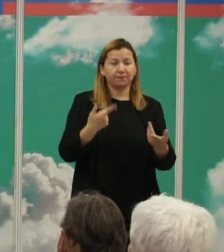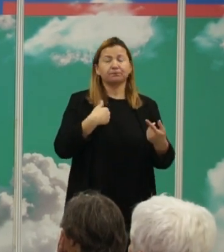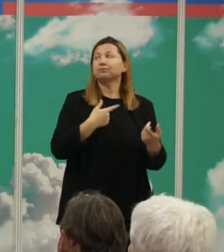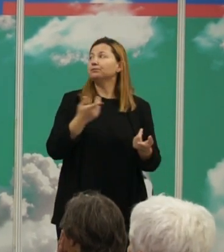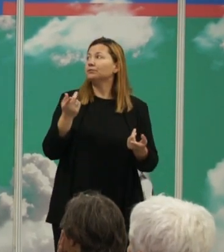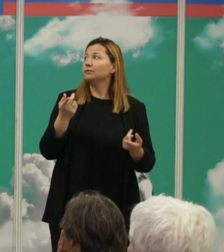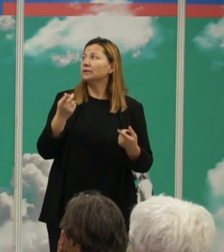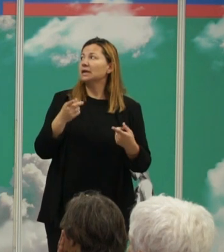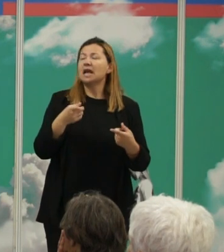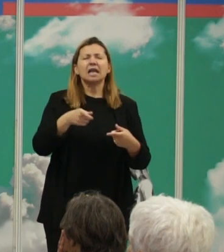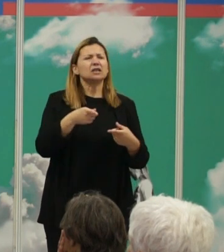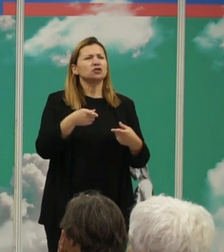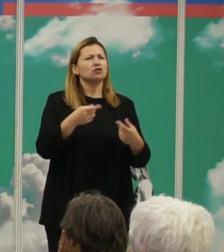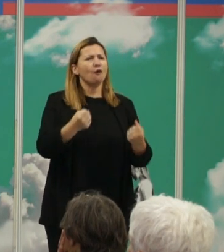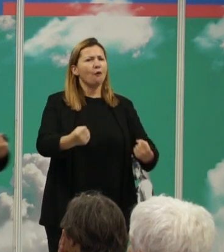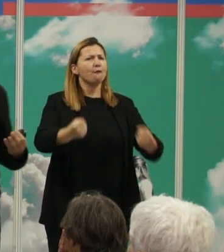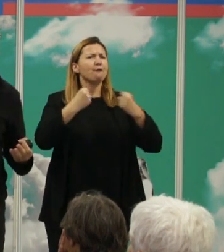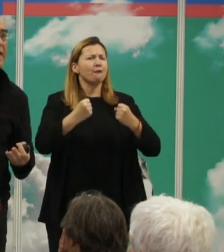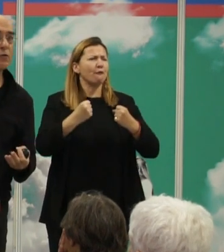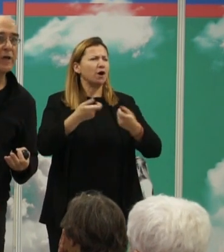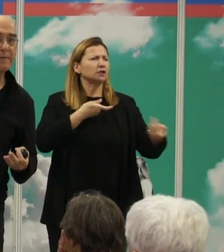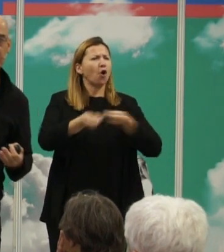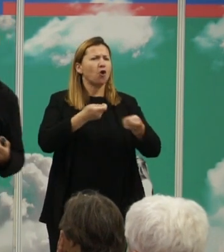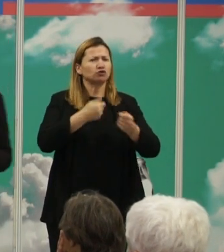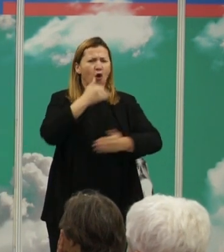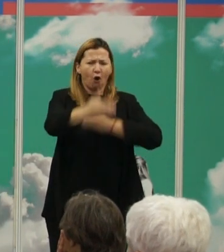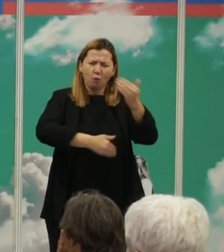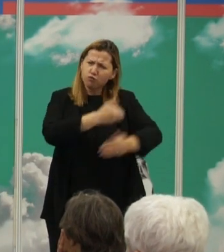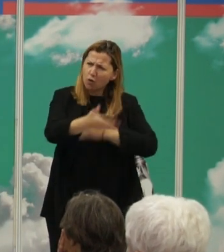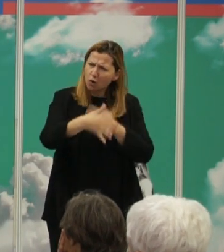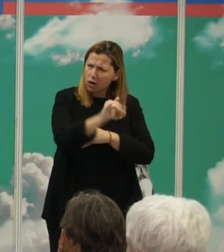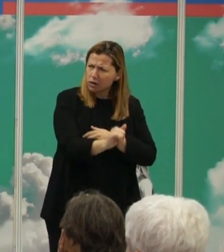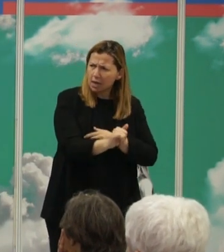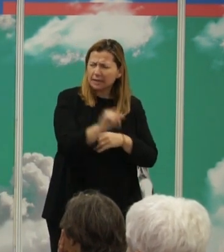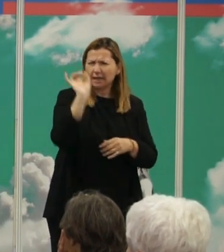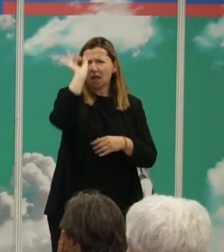hombre tiene un fuerte componente evolutivo. Esa es una idea dura es una idea